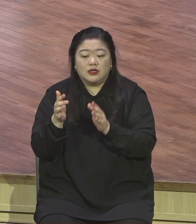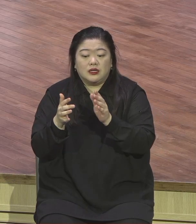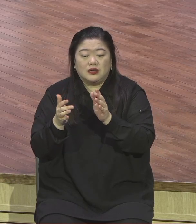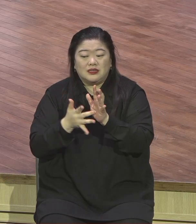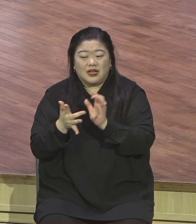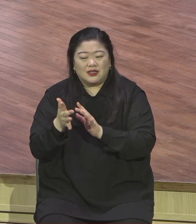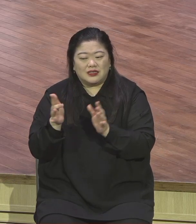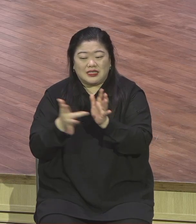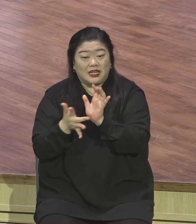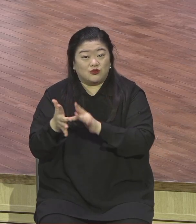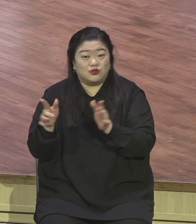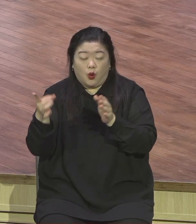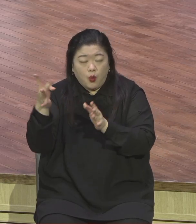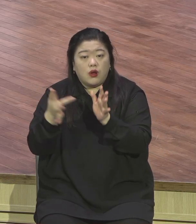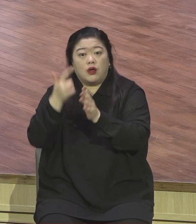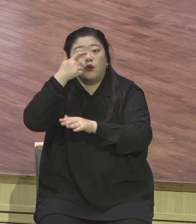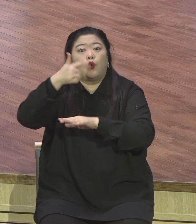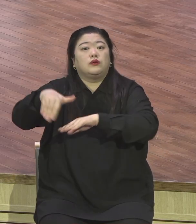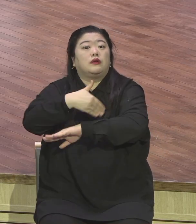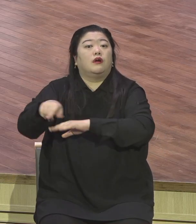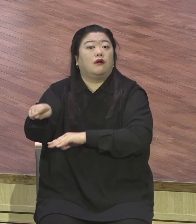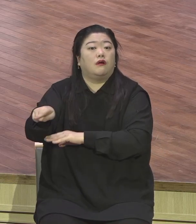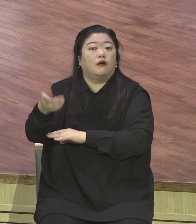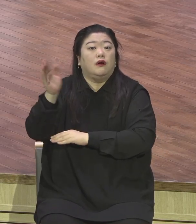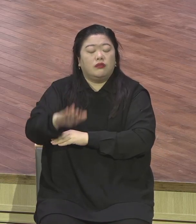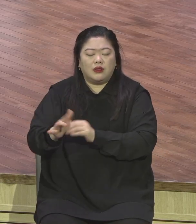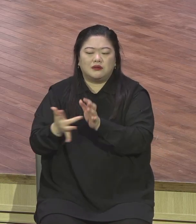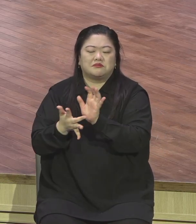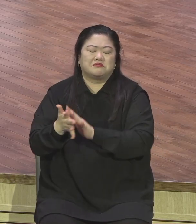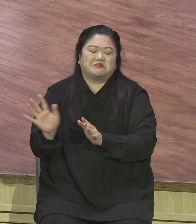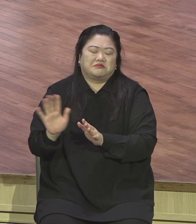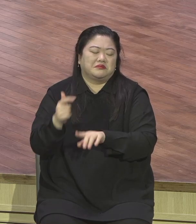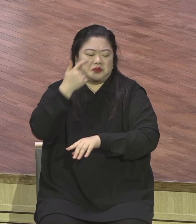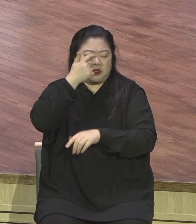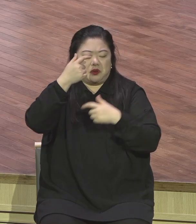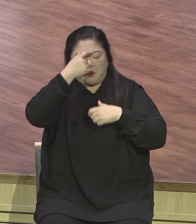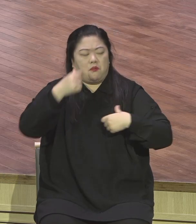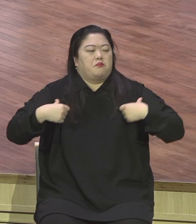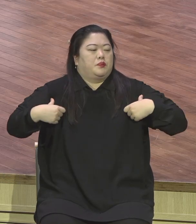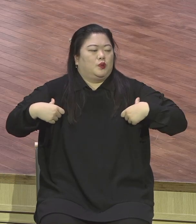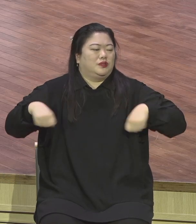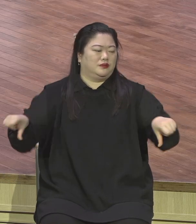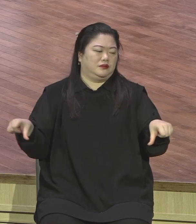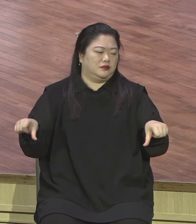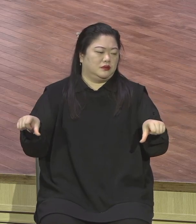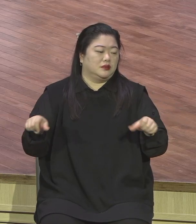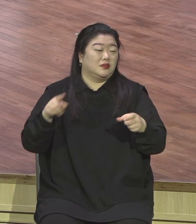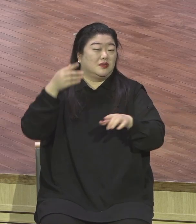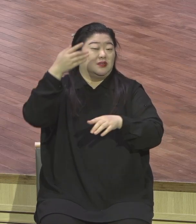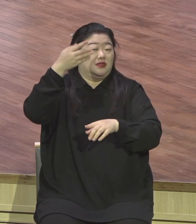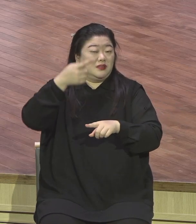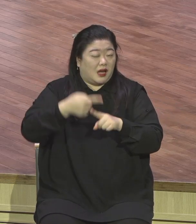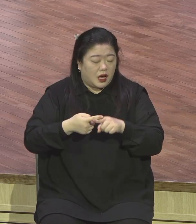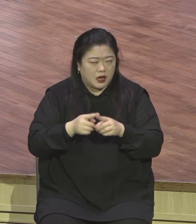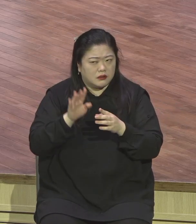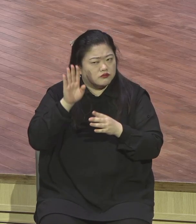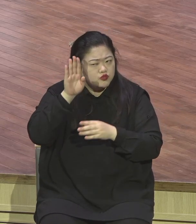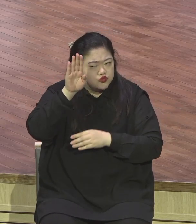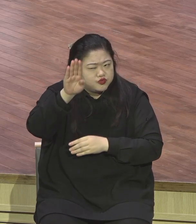인격적으로 만나고 나서 그가 얻은 참 마음의 안식에 대해서 그가 책을 썼습니다.